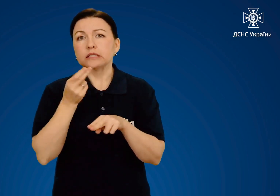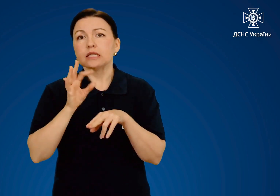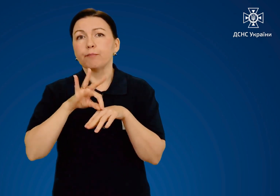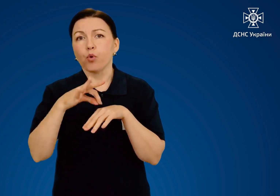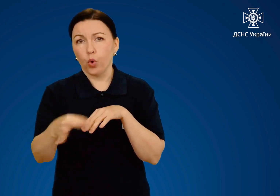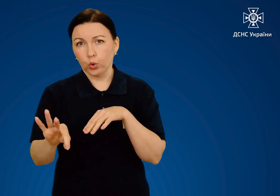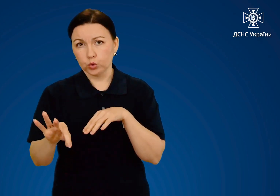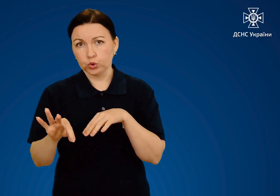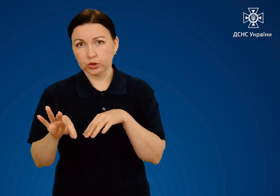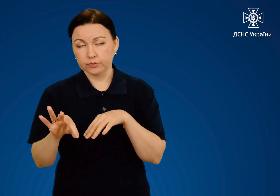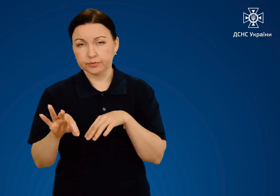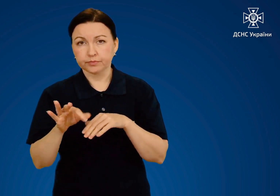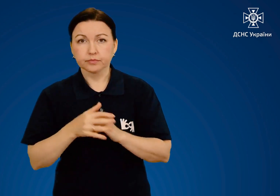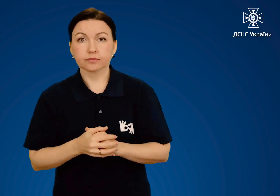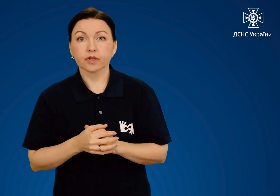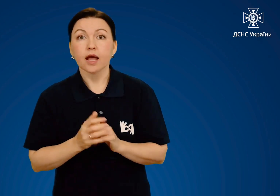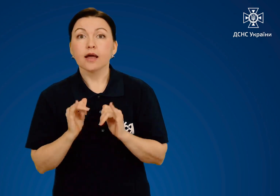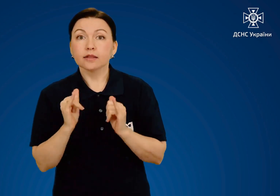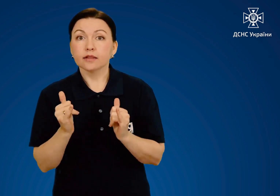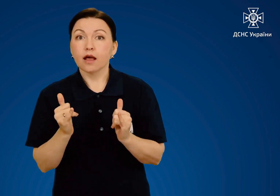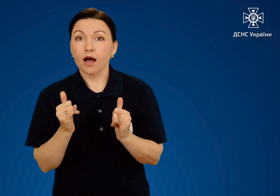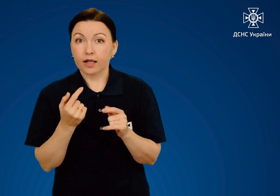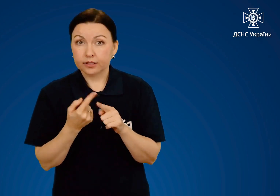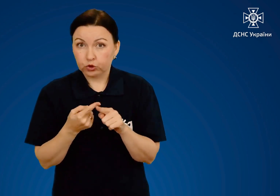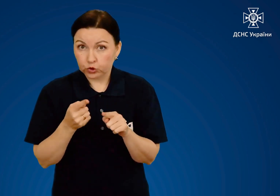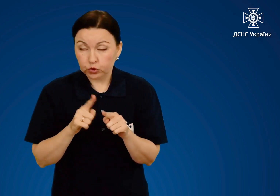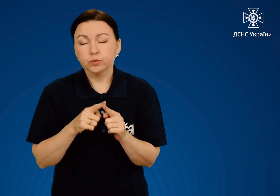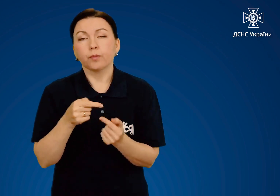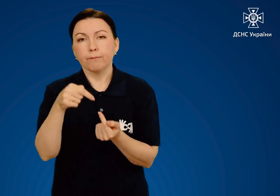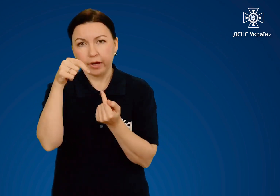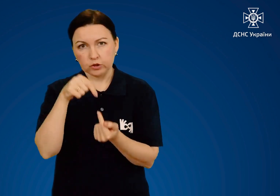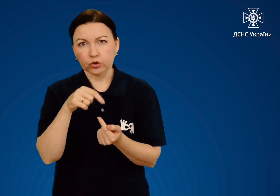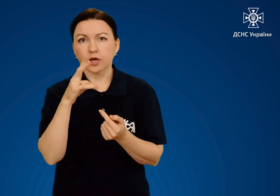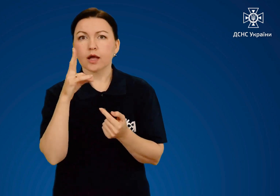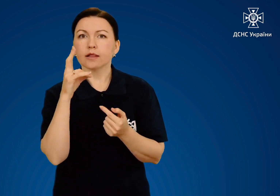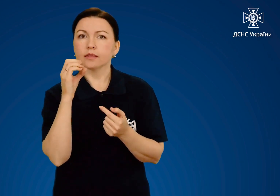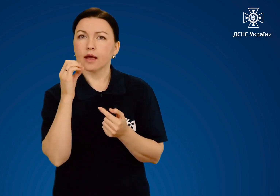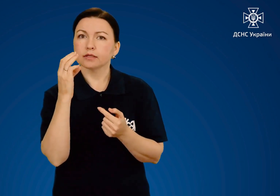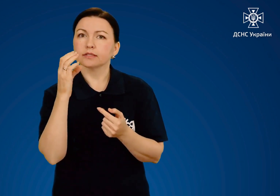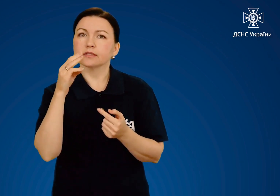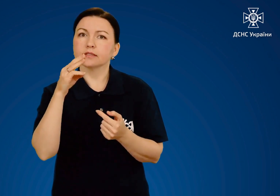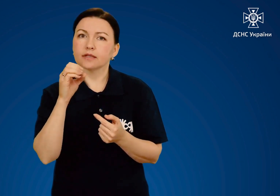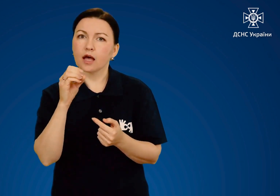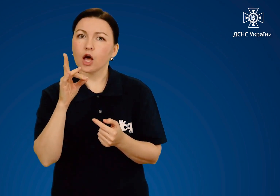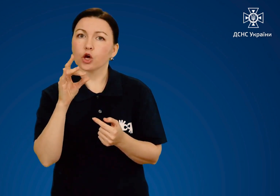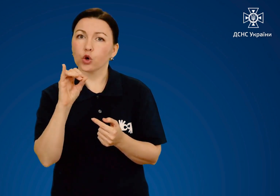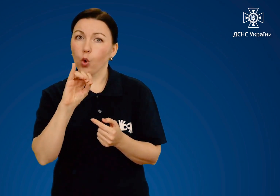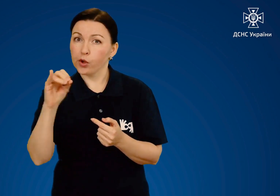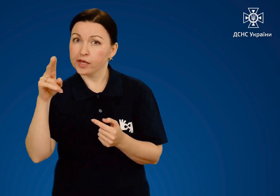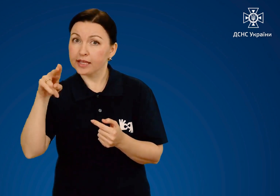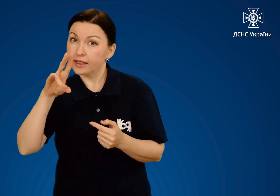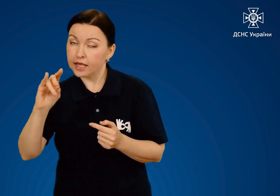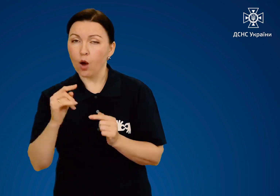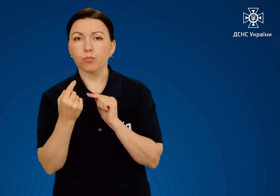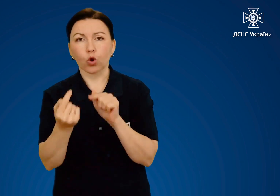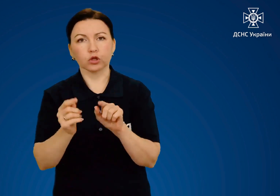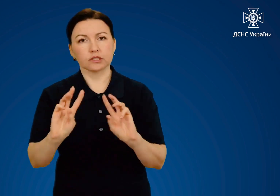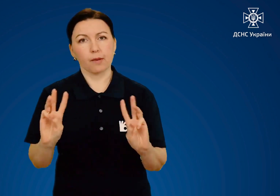знеболюючих препаратів. Для цих цілей згодяться нестероїдні протизапальні